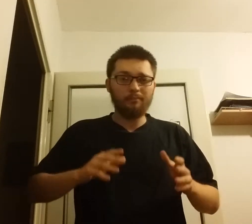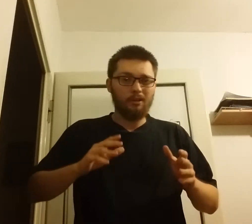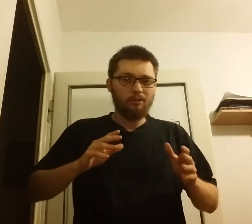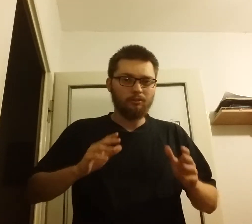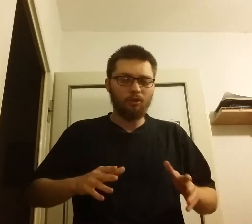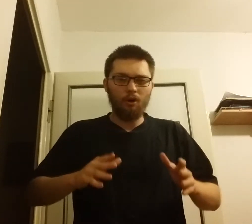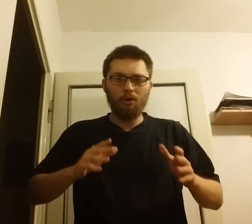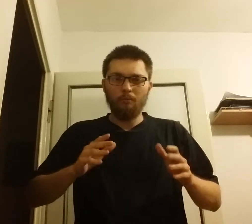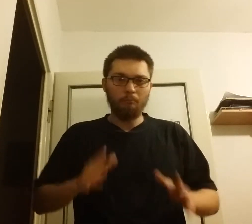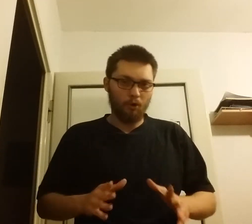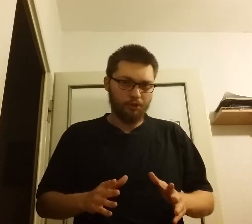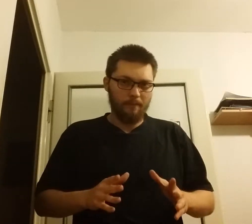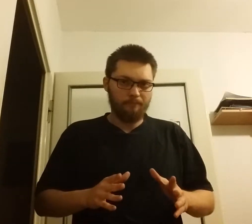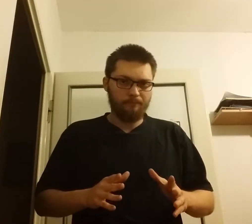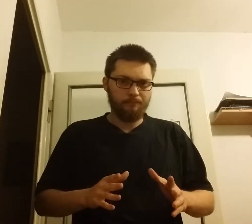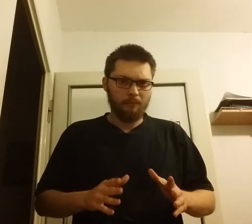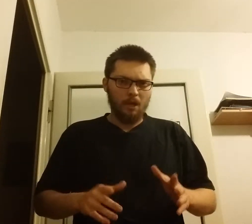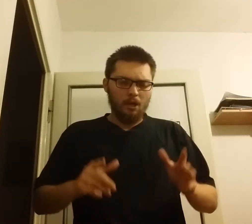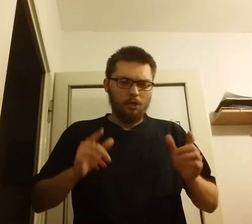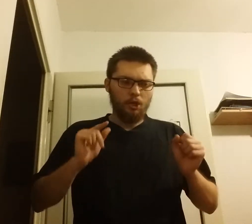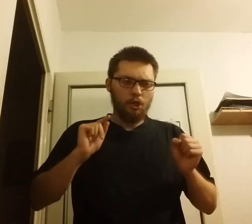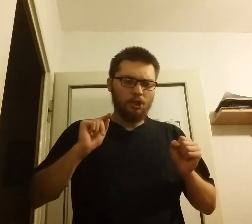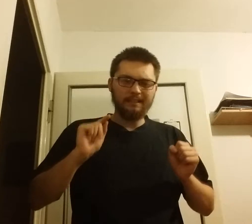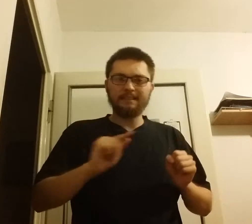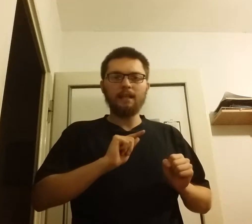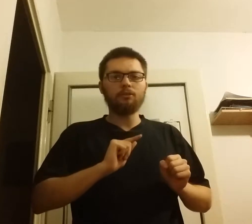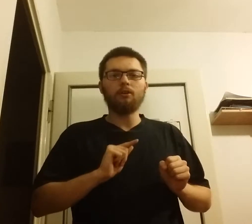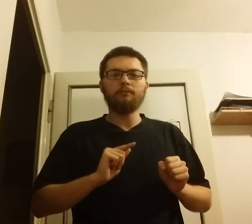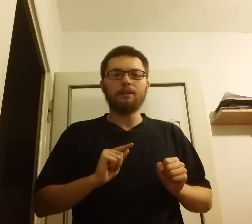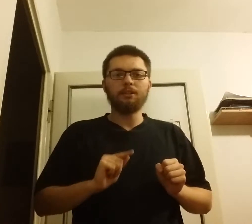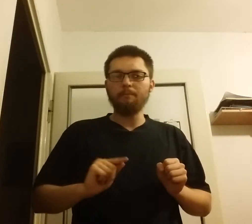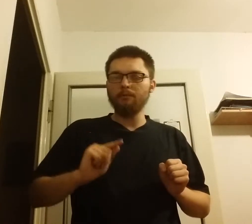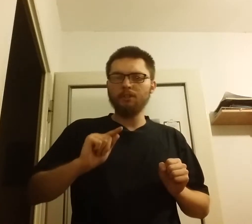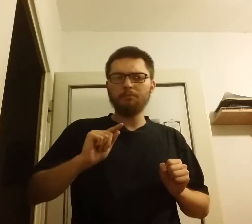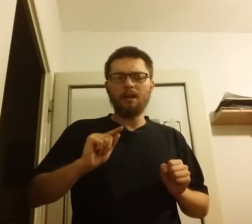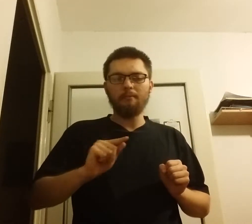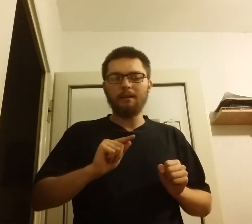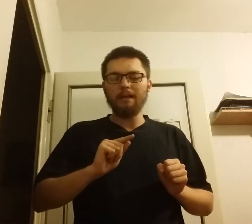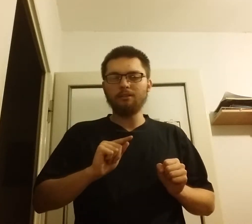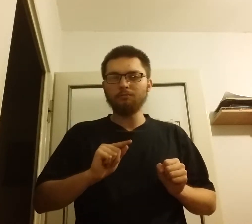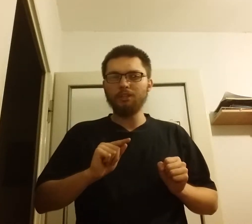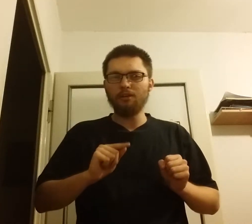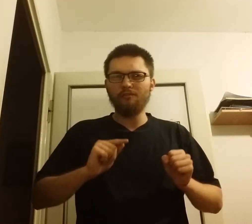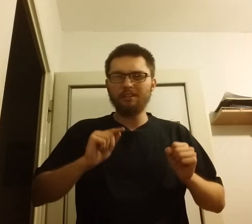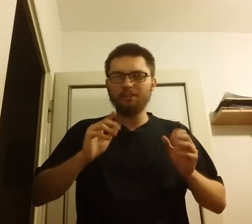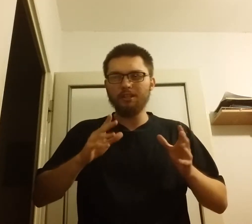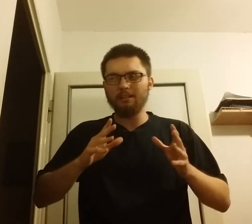do morza. I za to właśnie powinniśmy Amerykanom dziękować, że